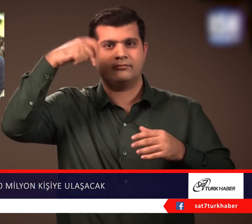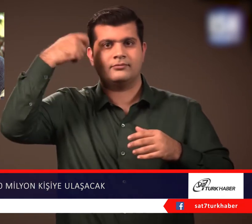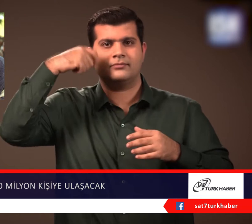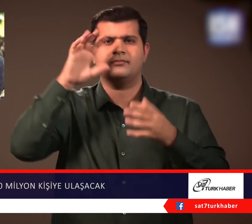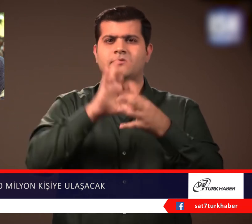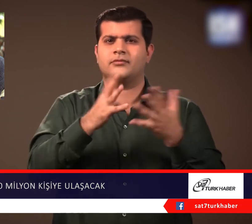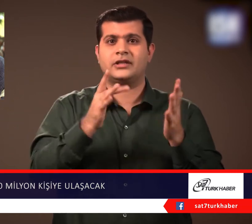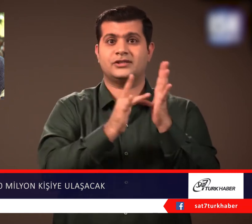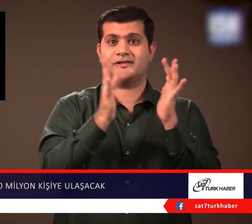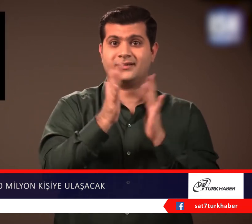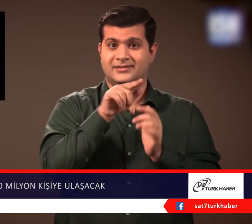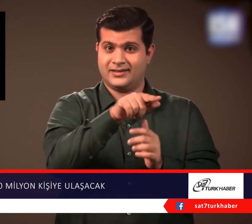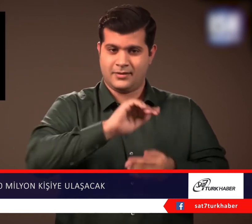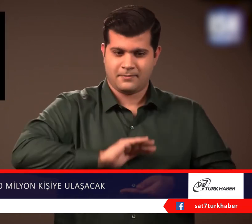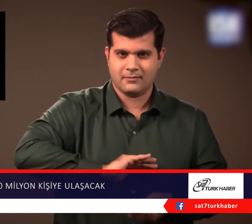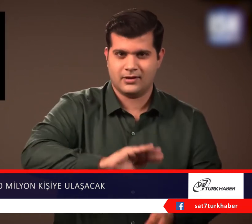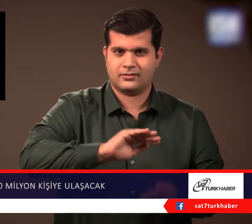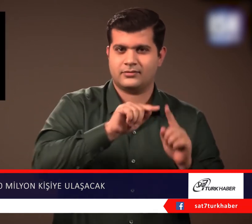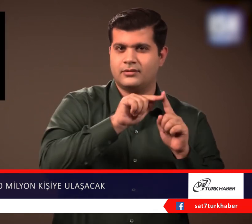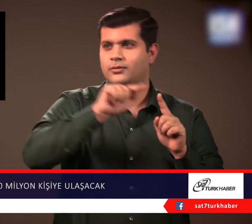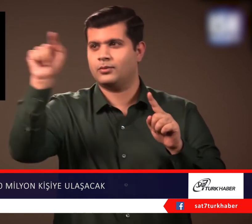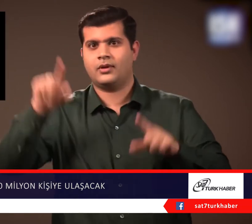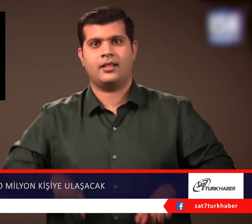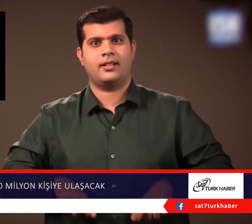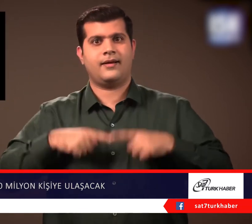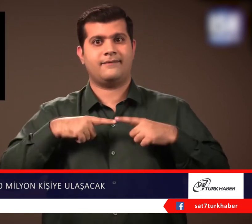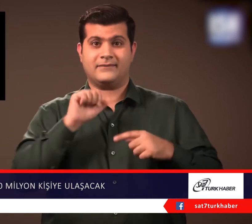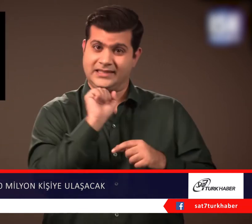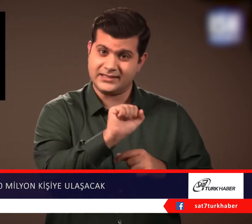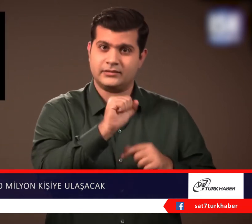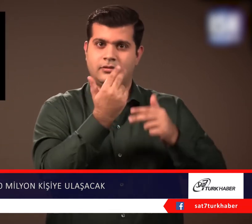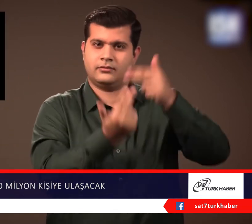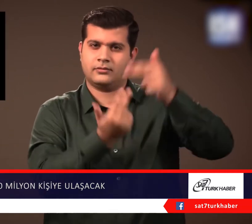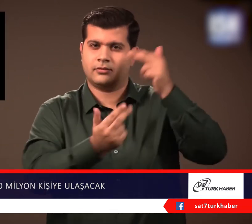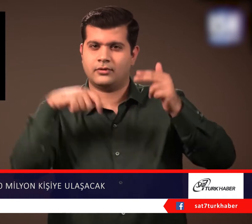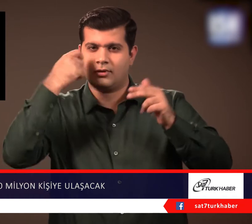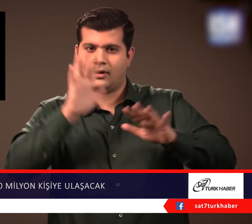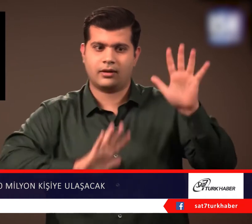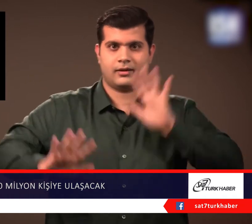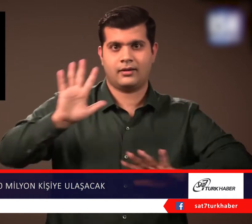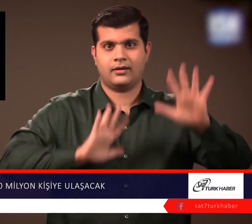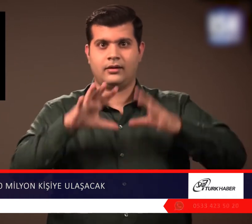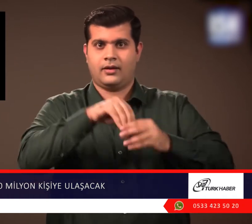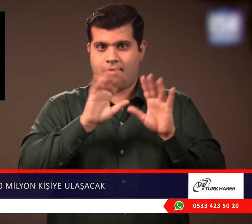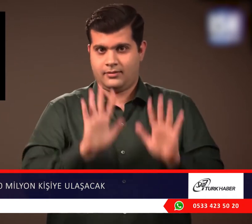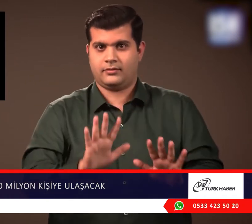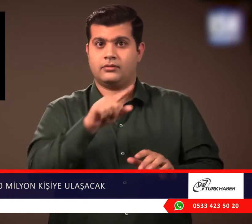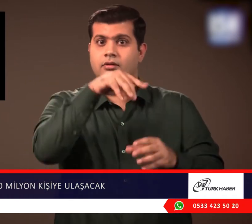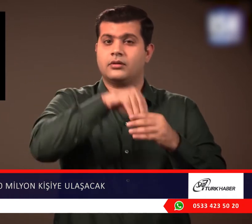Ittinger işaret diliyle yayınlanacak olan İsa filminin müjdenin yayılmasında büyük bir etki yaratacağını söyledi. Film aynı zamanda